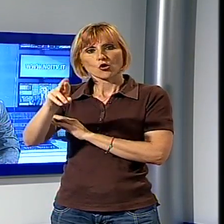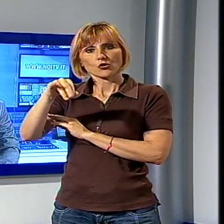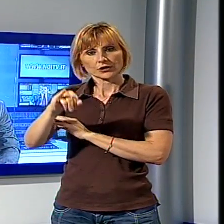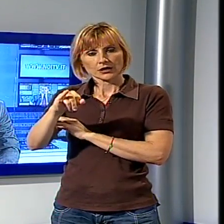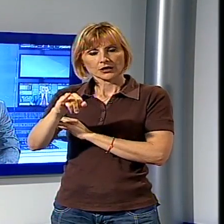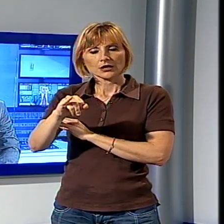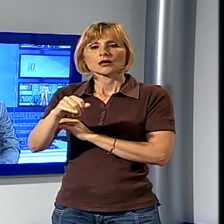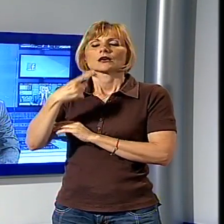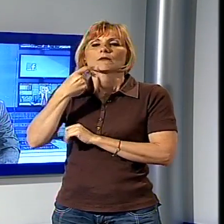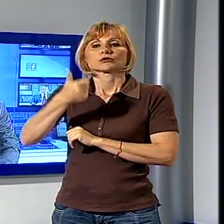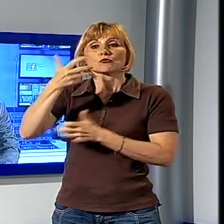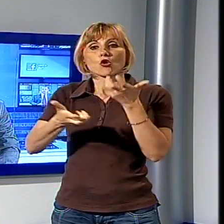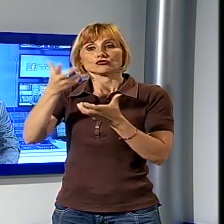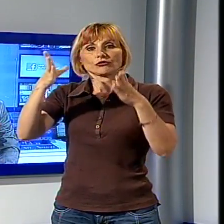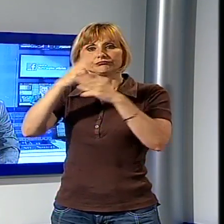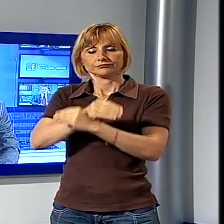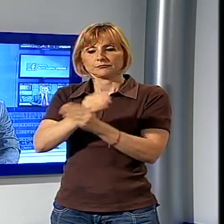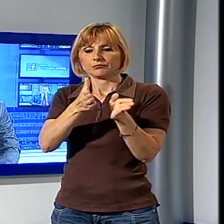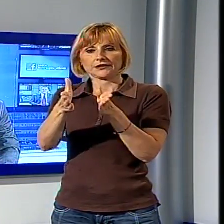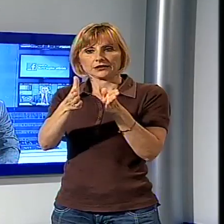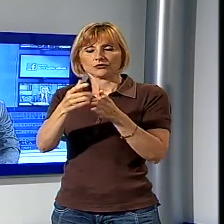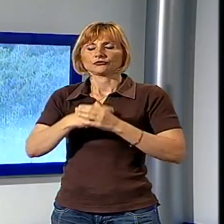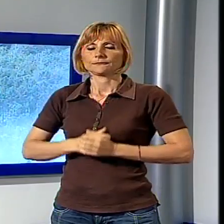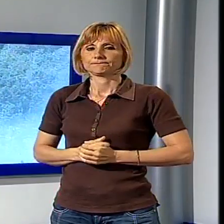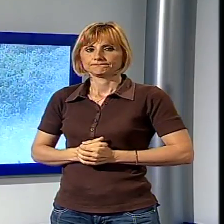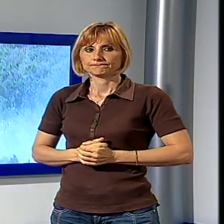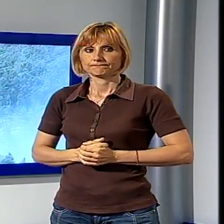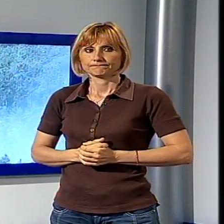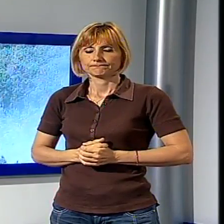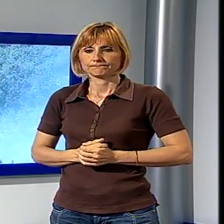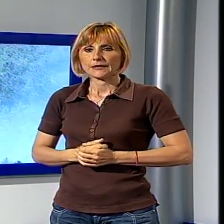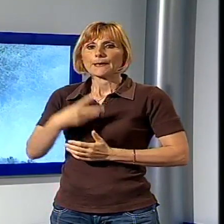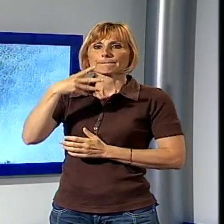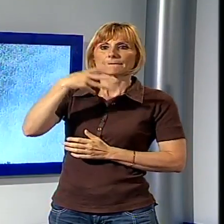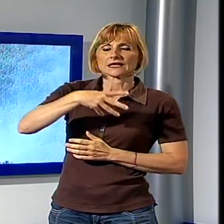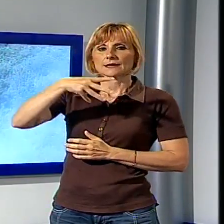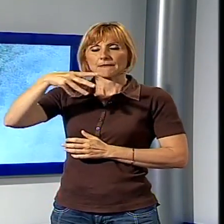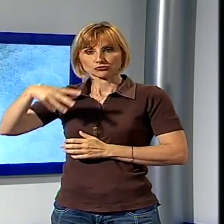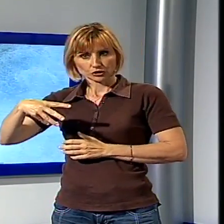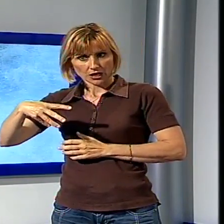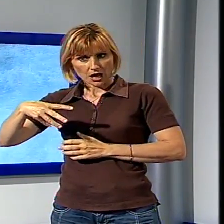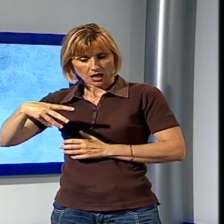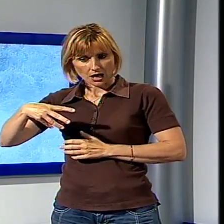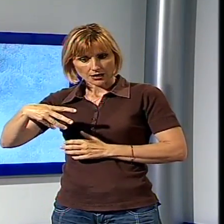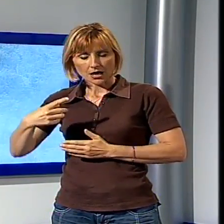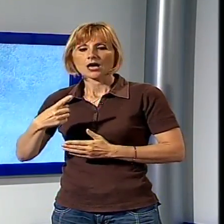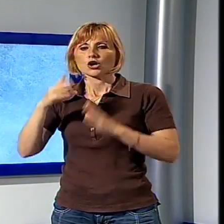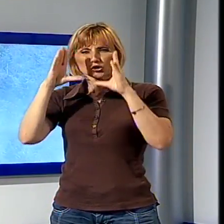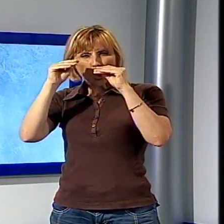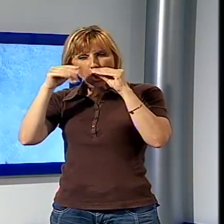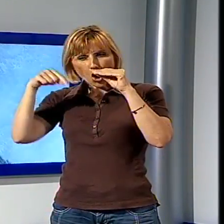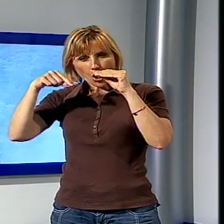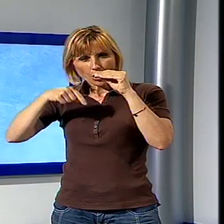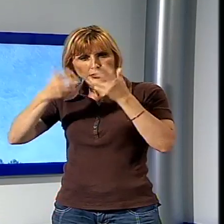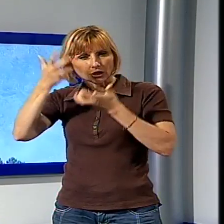incendio boschivo della stagione Luigi Casentini ha ripreso a bruciare durante la notte l'incendio sulle colline di massa